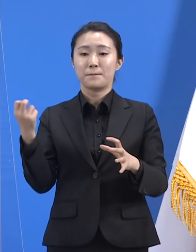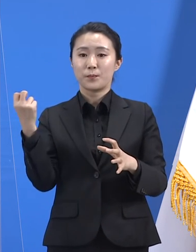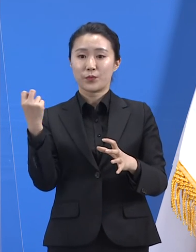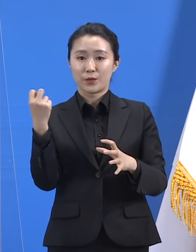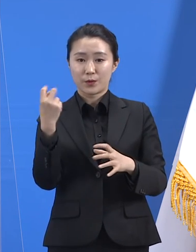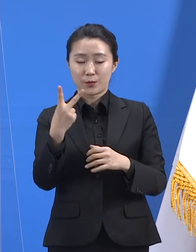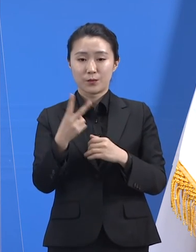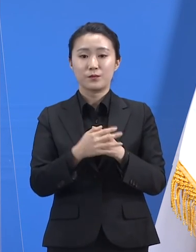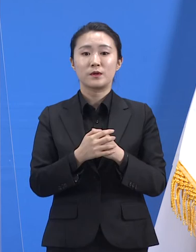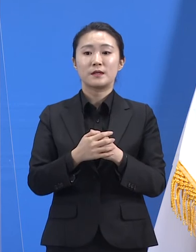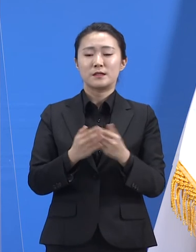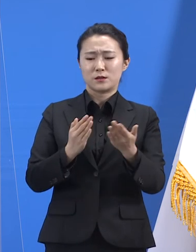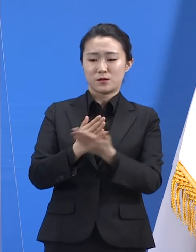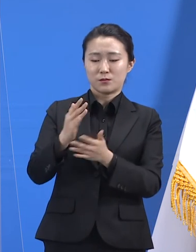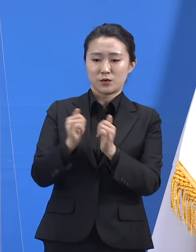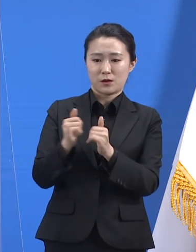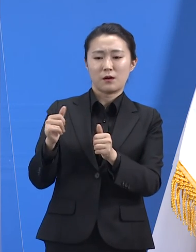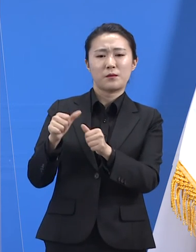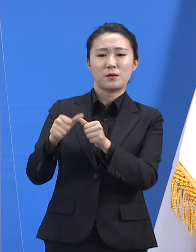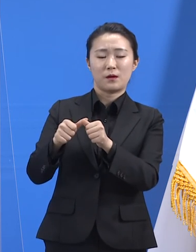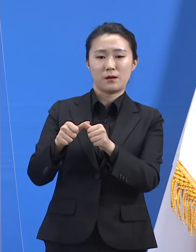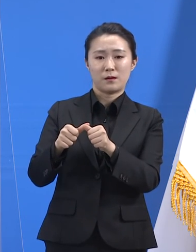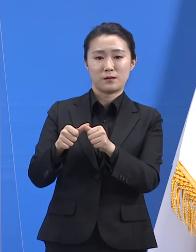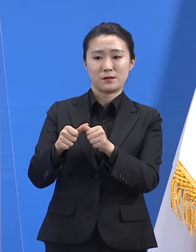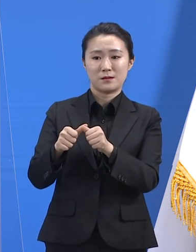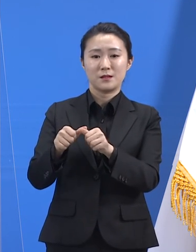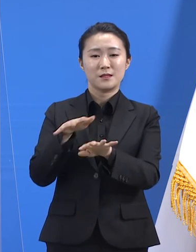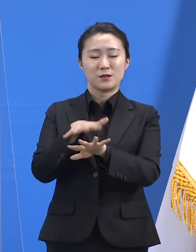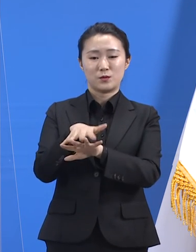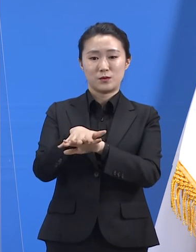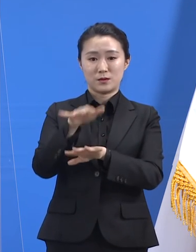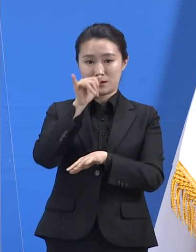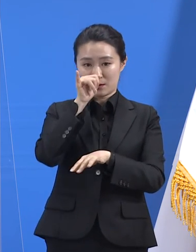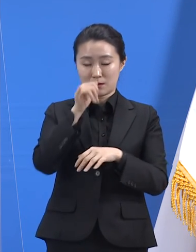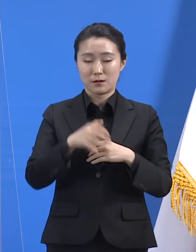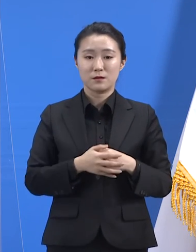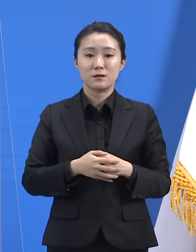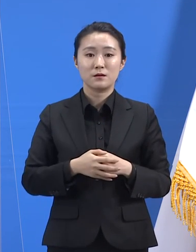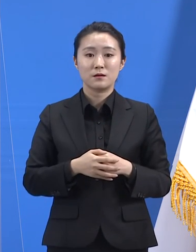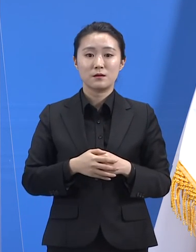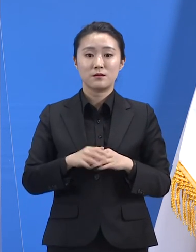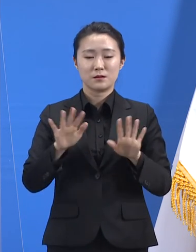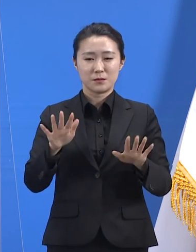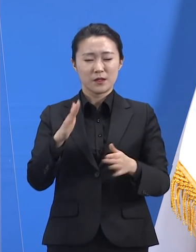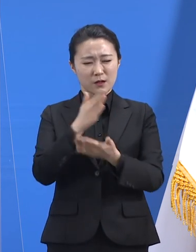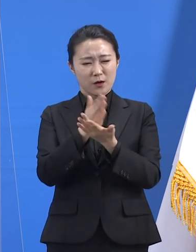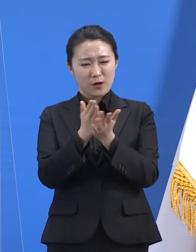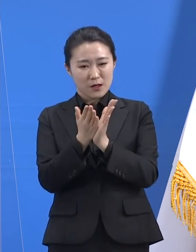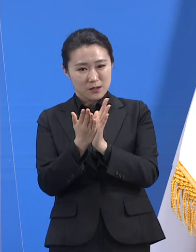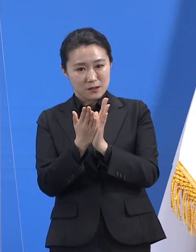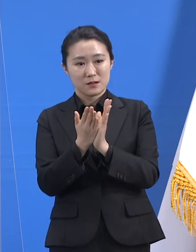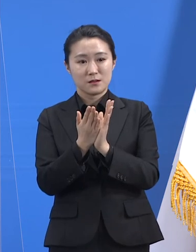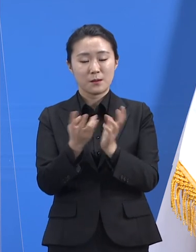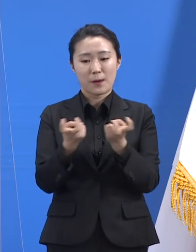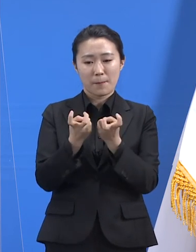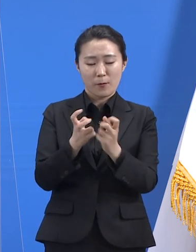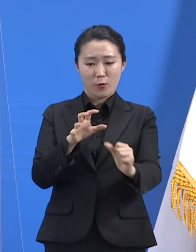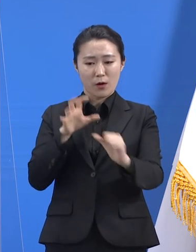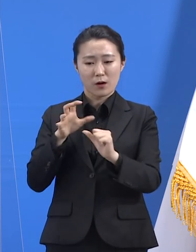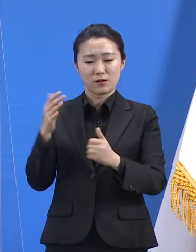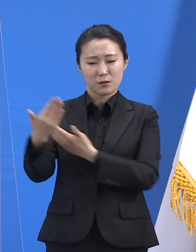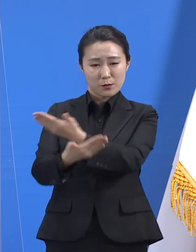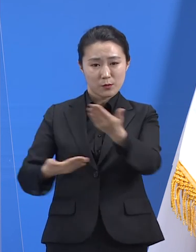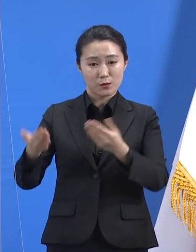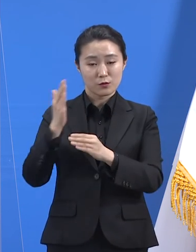네트워크입니다. 평상시에도 다양한 경로로 정보를 주고받으며 협의하지만 월 1회